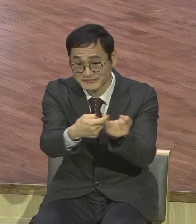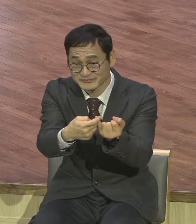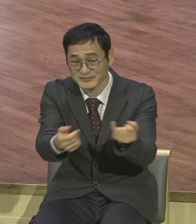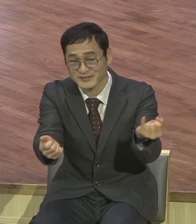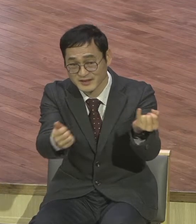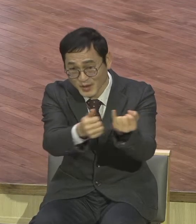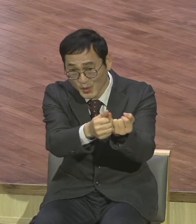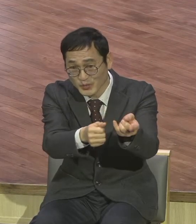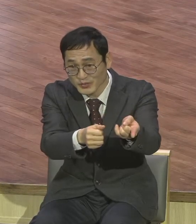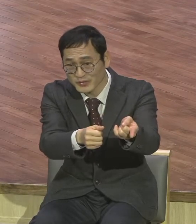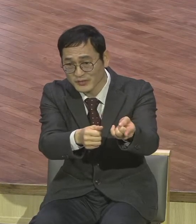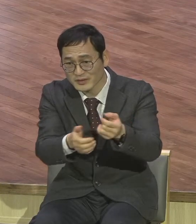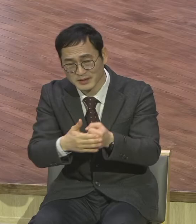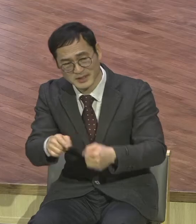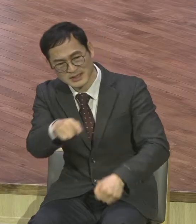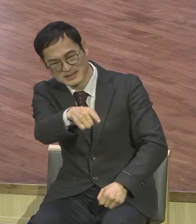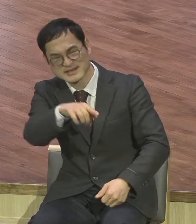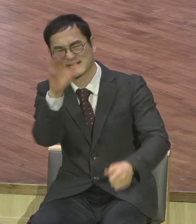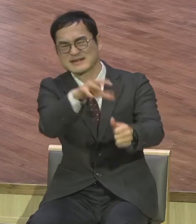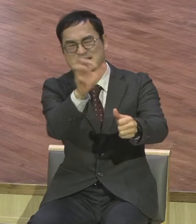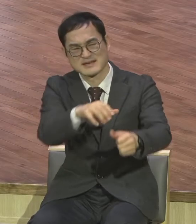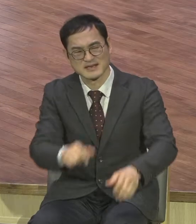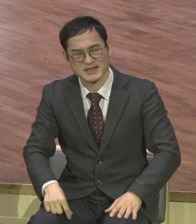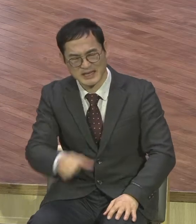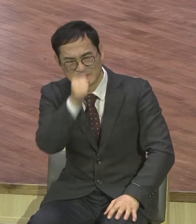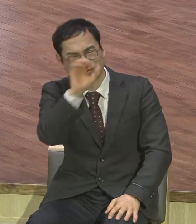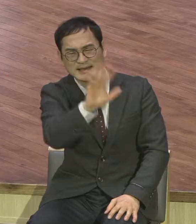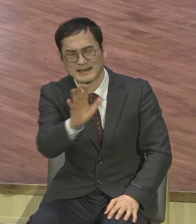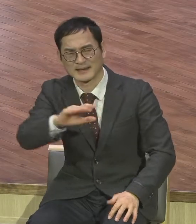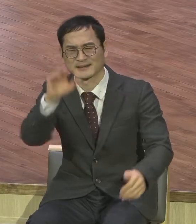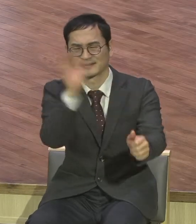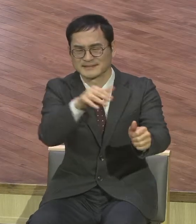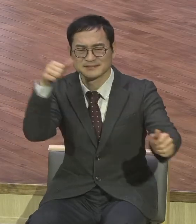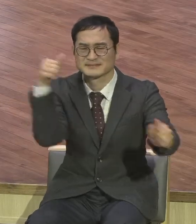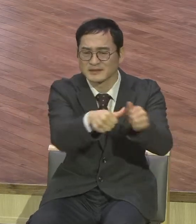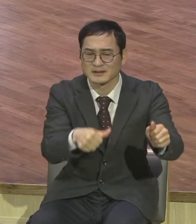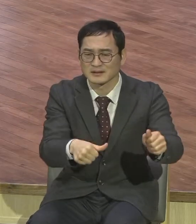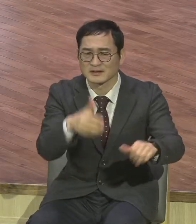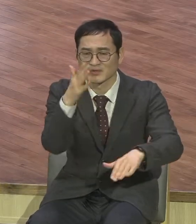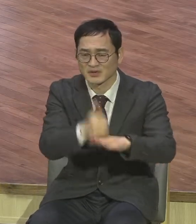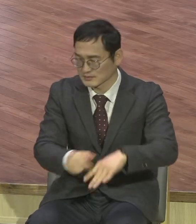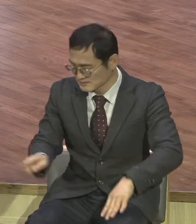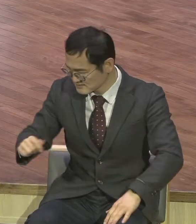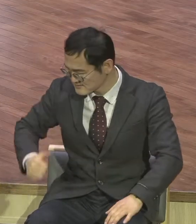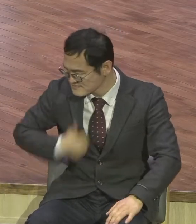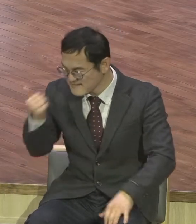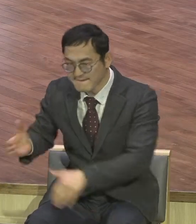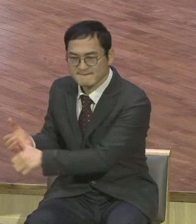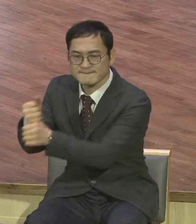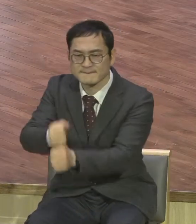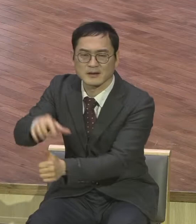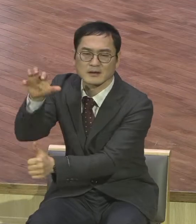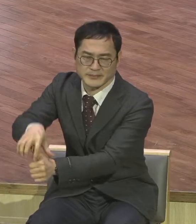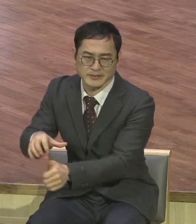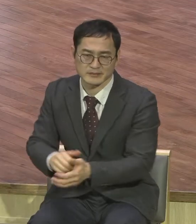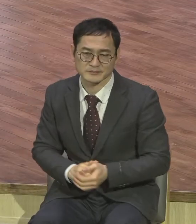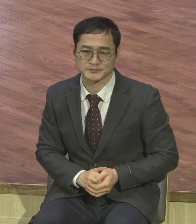세례 요한의 입장에서는 메시아가 지금 와 있으니까 분명히